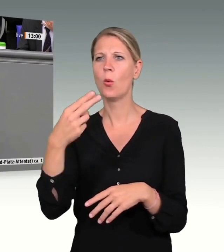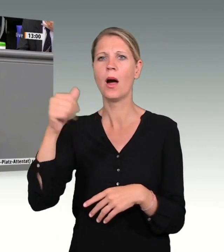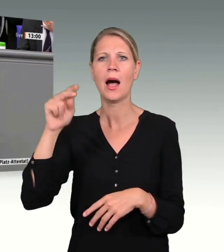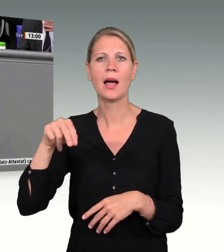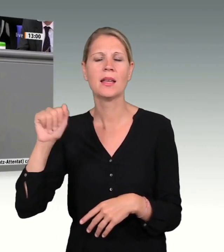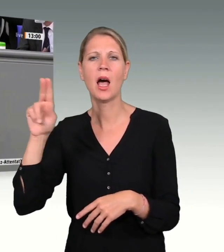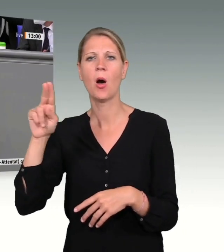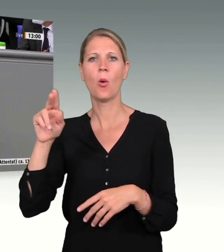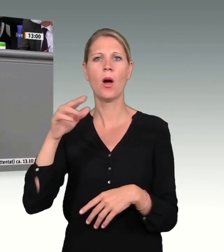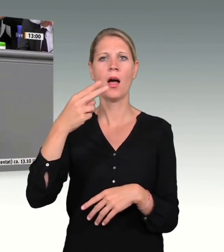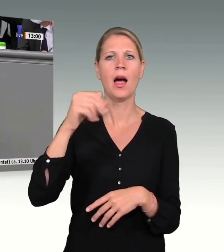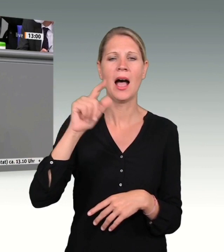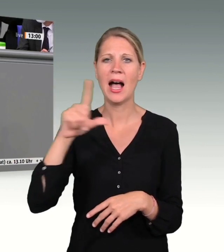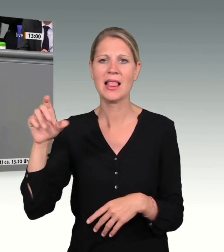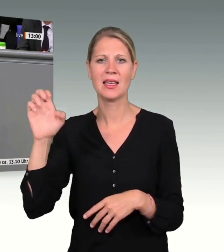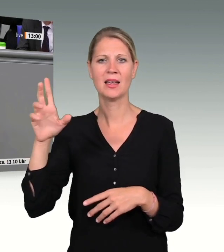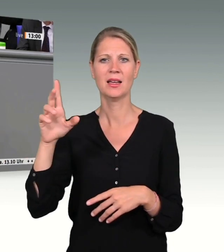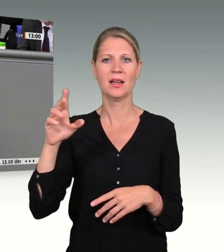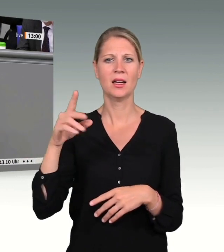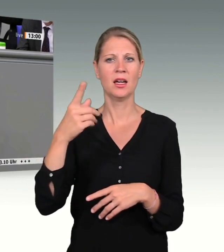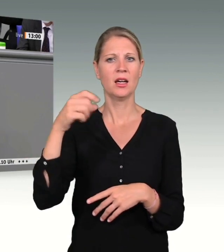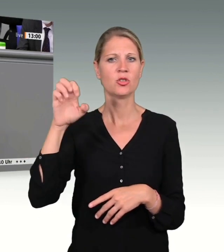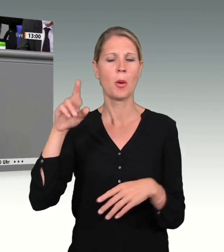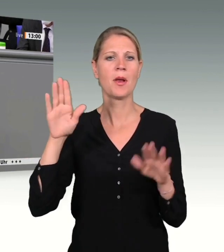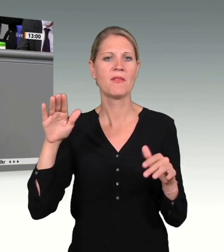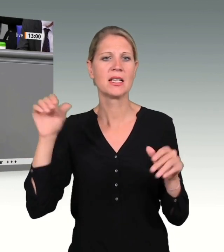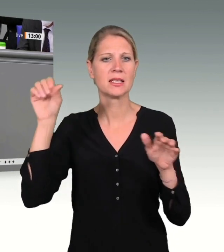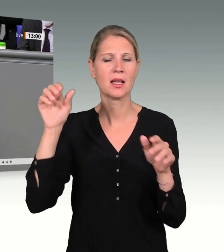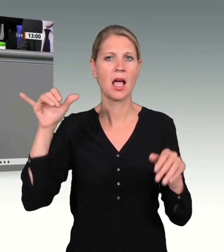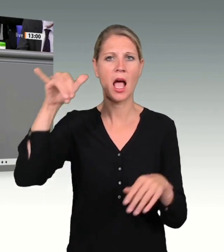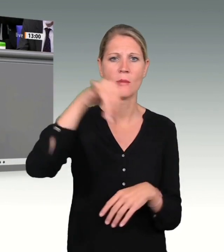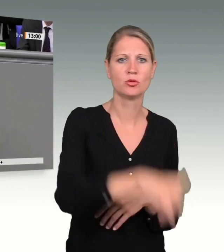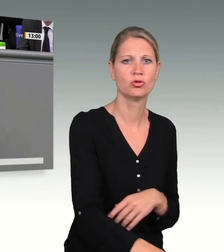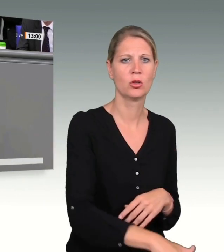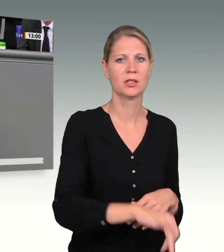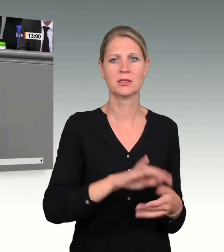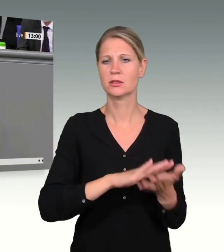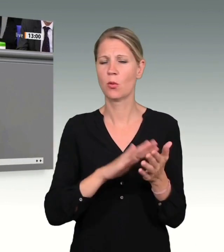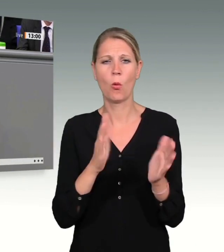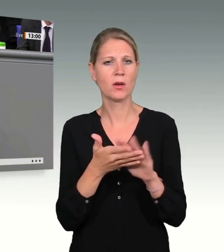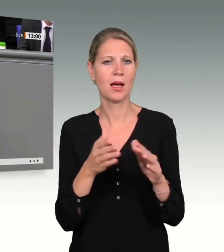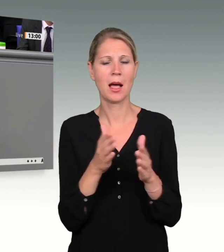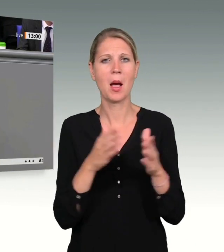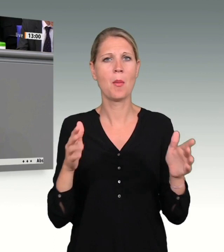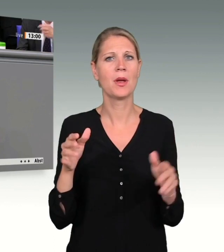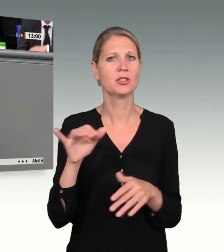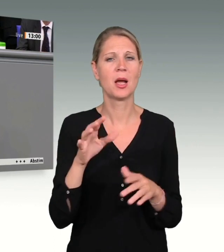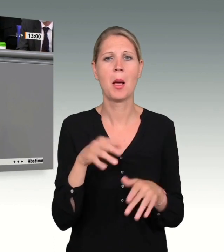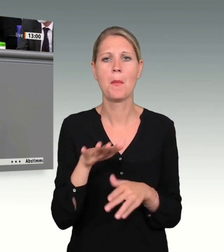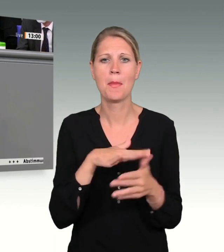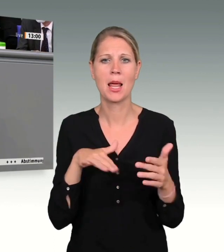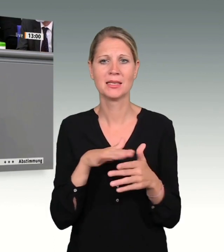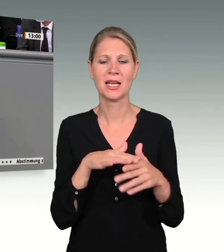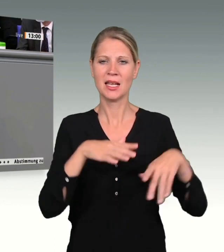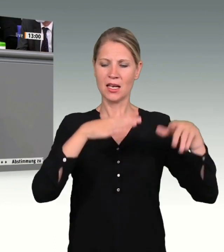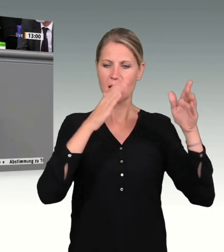an einem geordneten, würdigen, empathischen Umgang mit den Opfern und Hinterbliebenen. Ihnen begegte zu oft ein